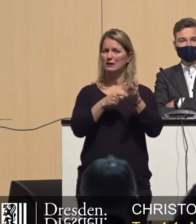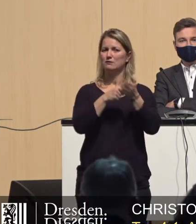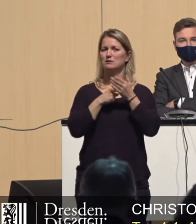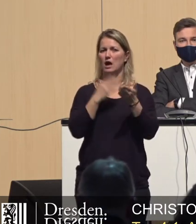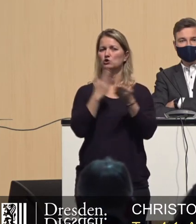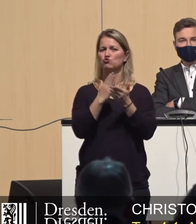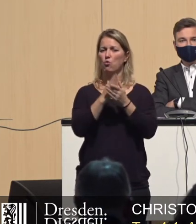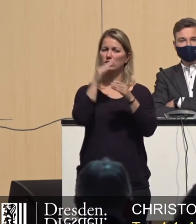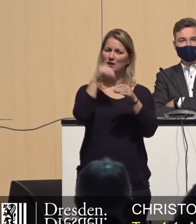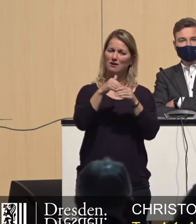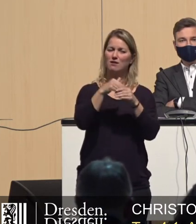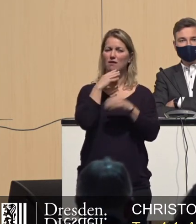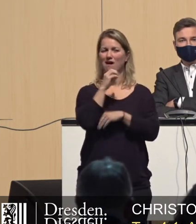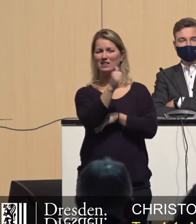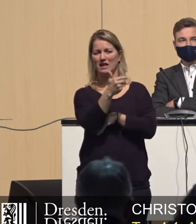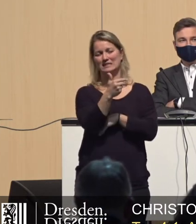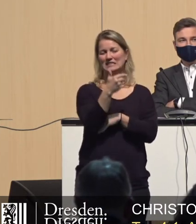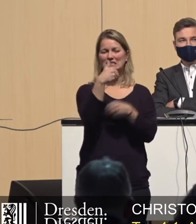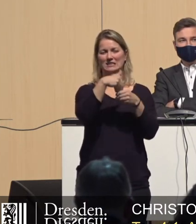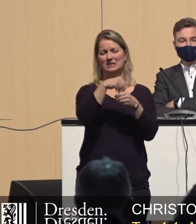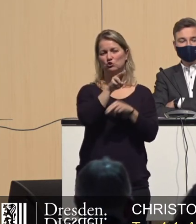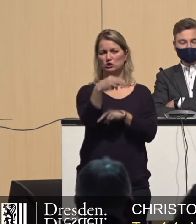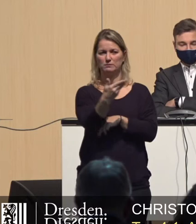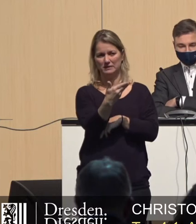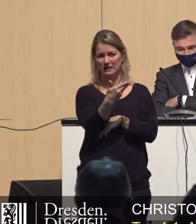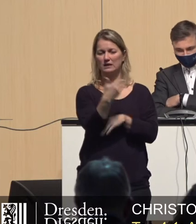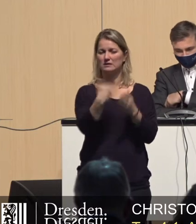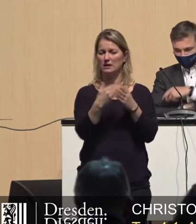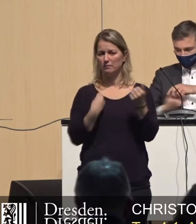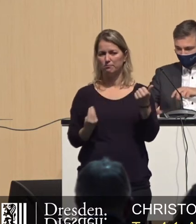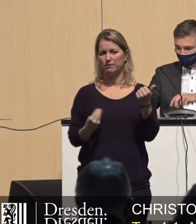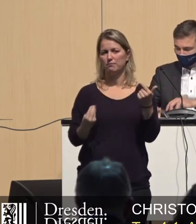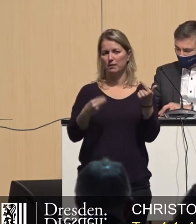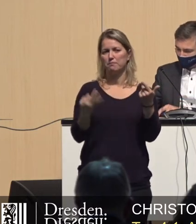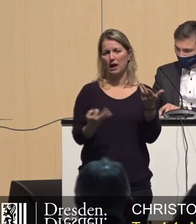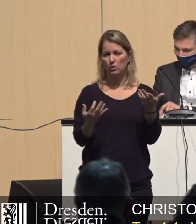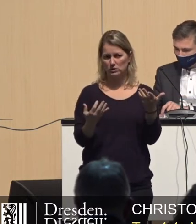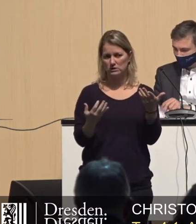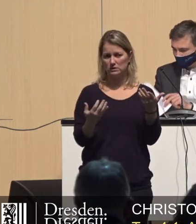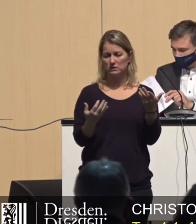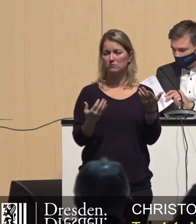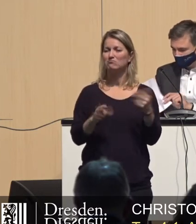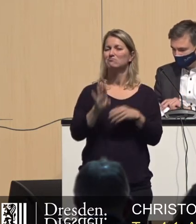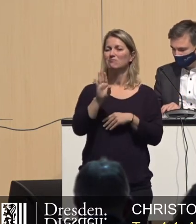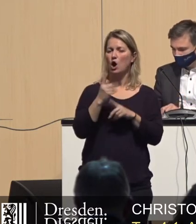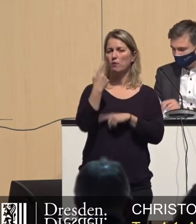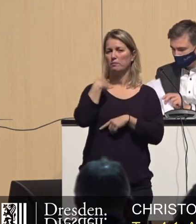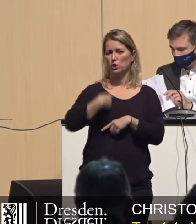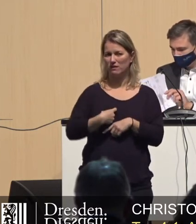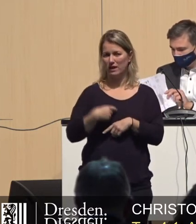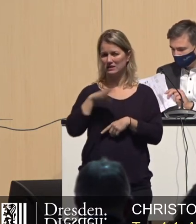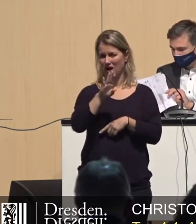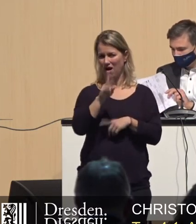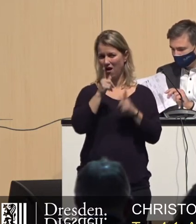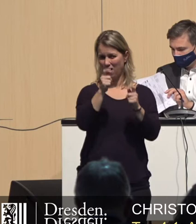einiges im Argen liegt und wir werden die, dem Antrag des Oberbürgermeister